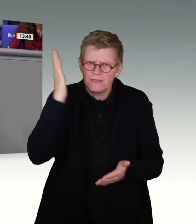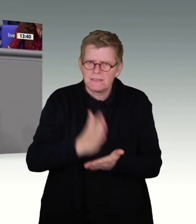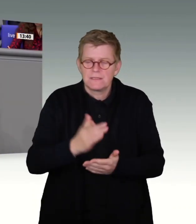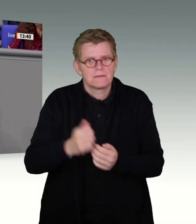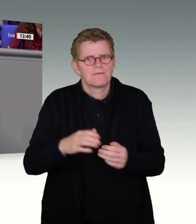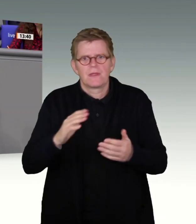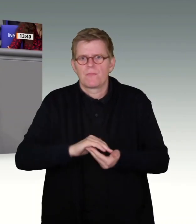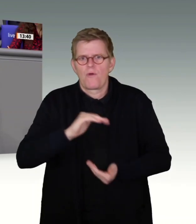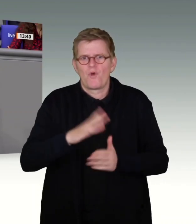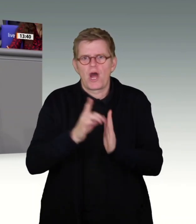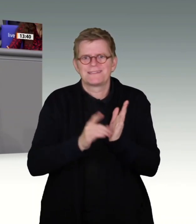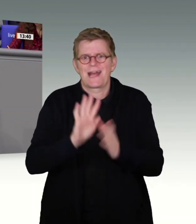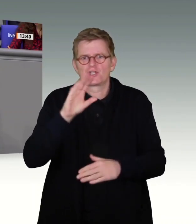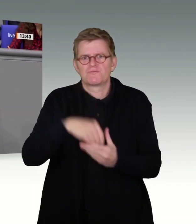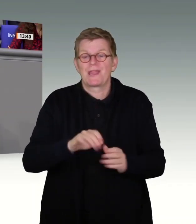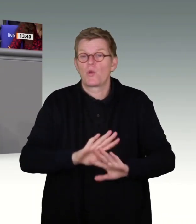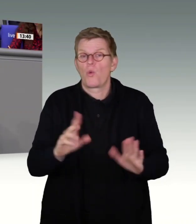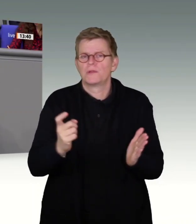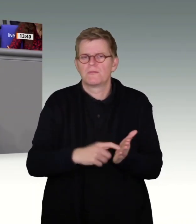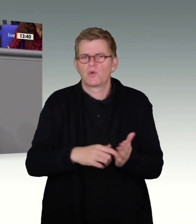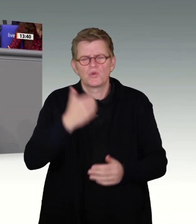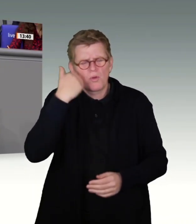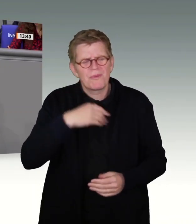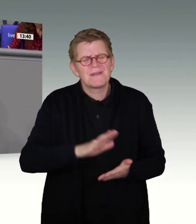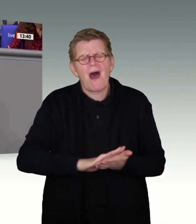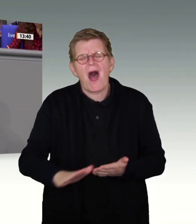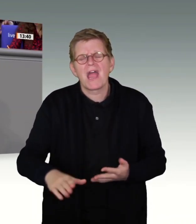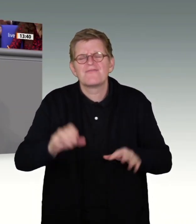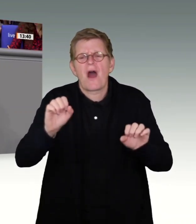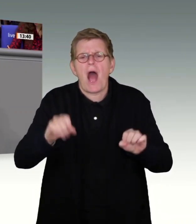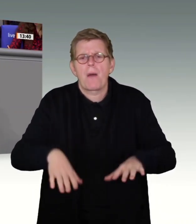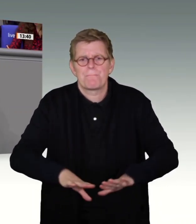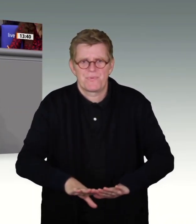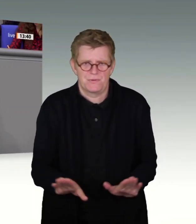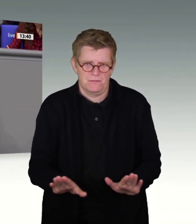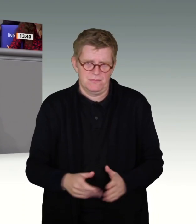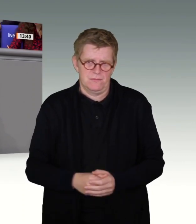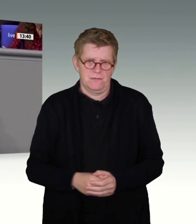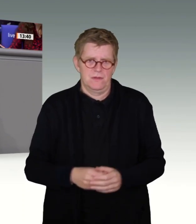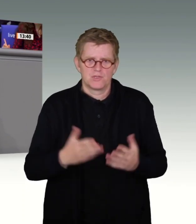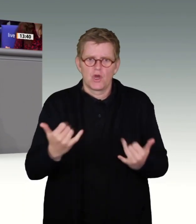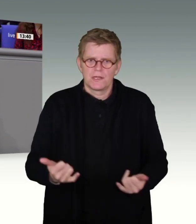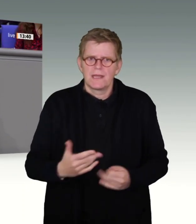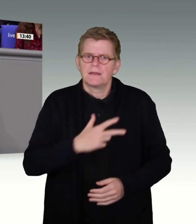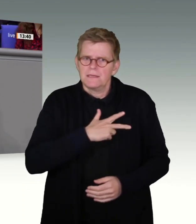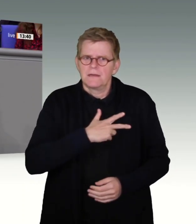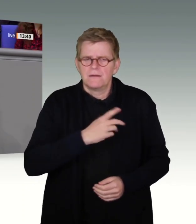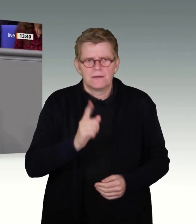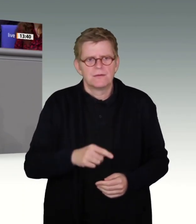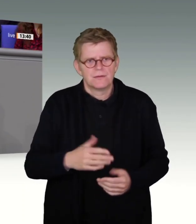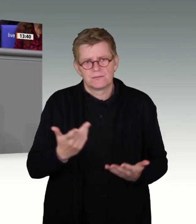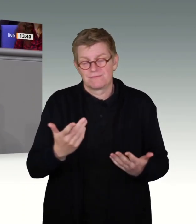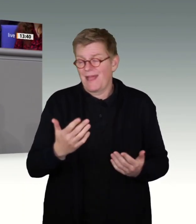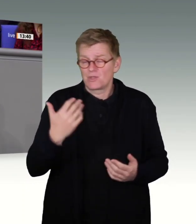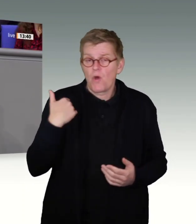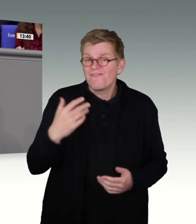Vorratsdatenspeicherung entsagen. Es gibt heute leise Andeutungen in der Diskussion, aber es sollte doch jetzt wirklich gut sein. Und es wäre